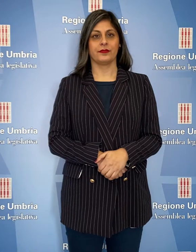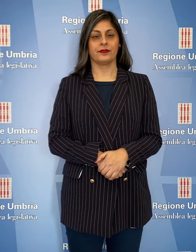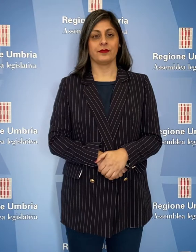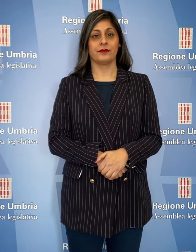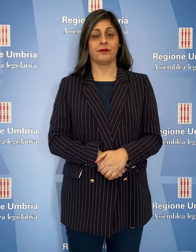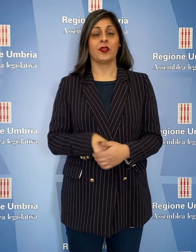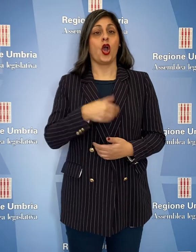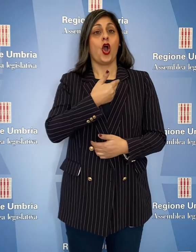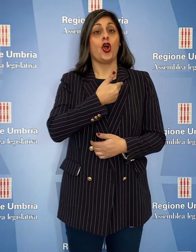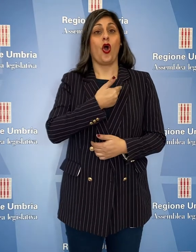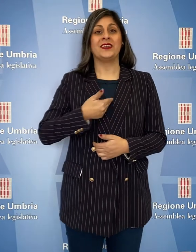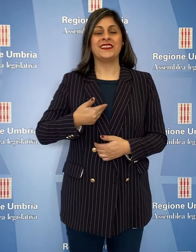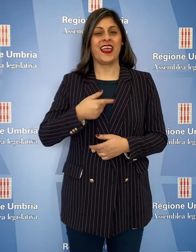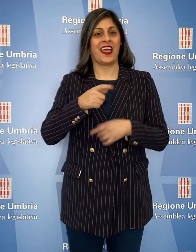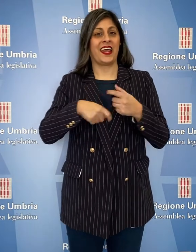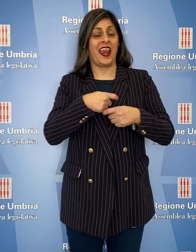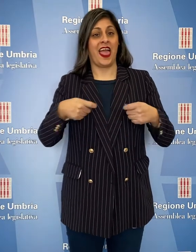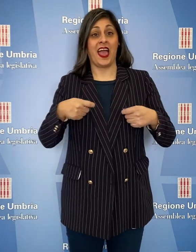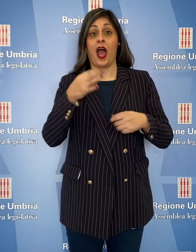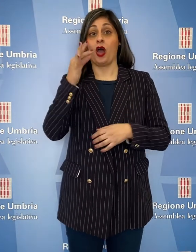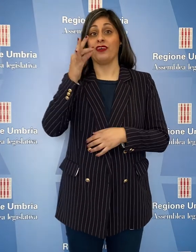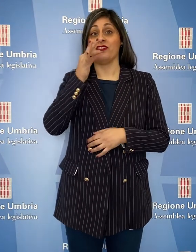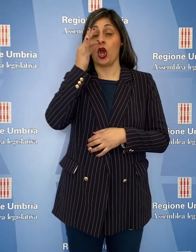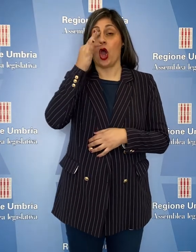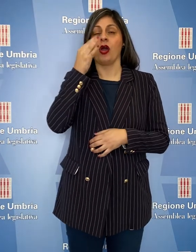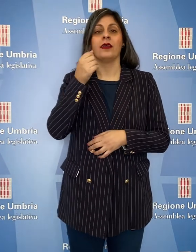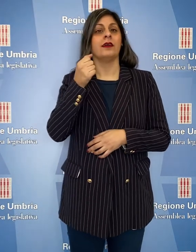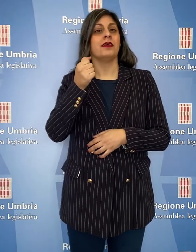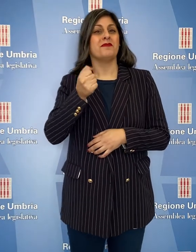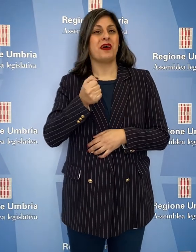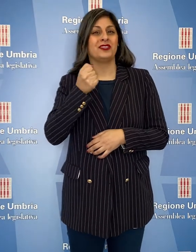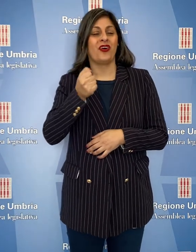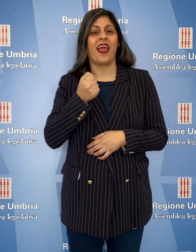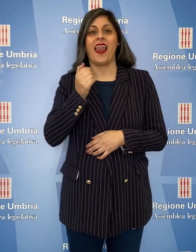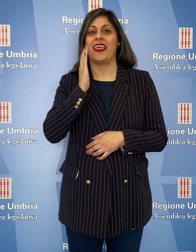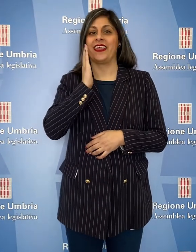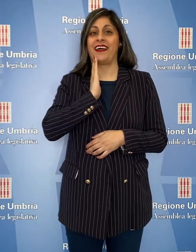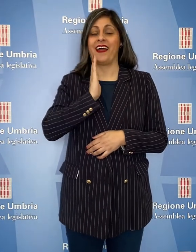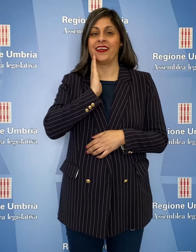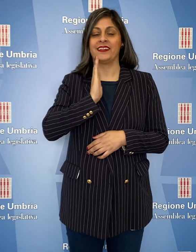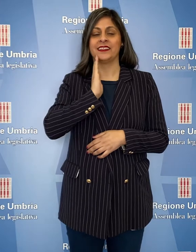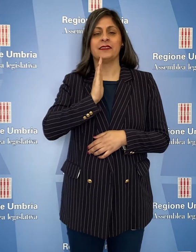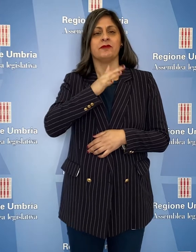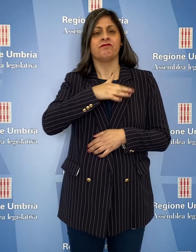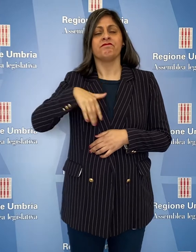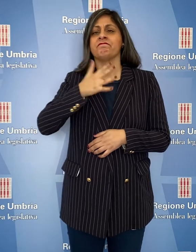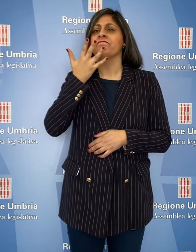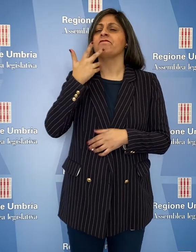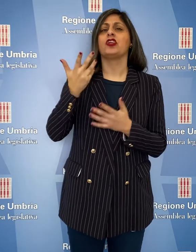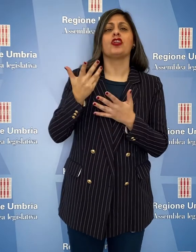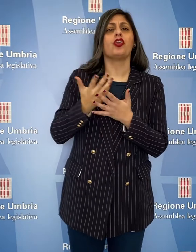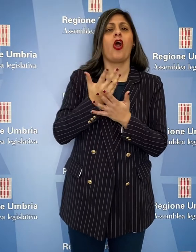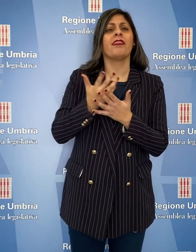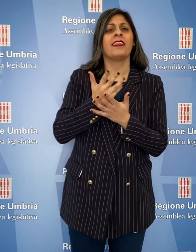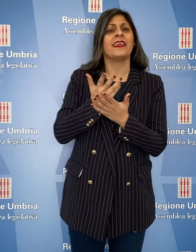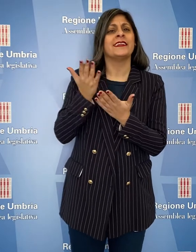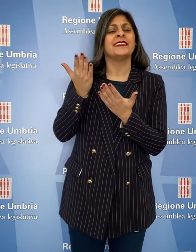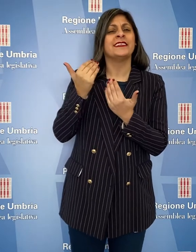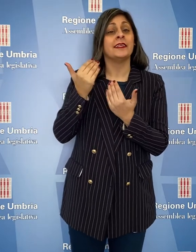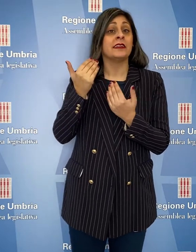I consiglieri della Lega Paola Fioroni, Stefano Pastorelli e Daniele Carissimi hanno chiesto di essere aggiornati sullo